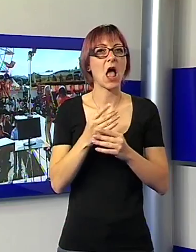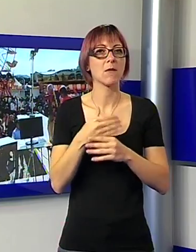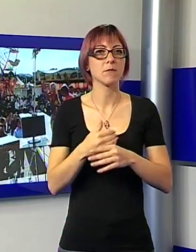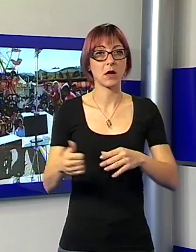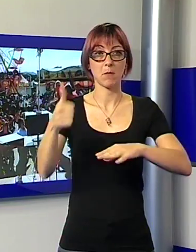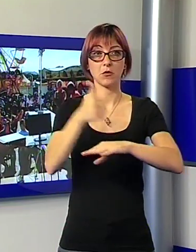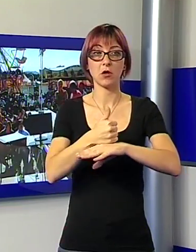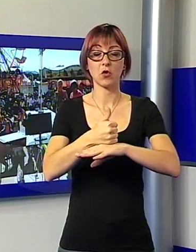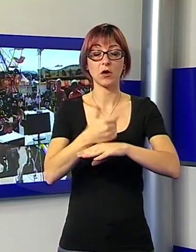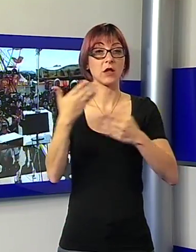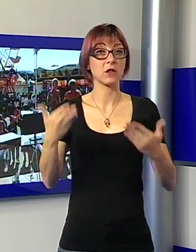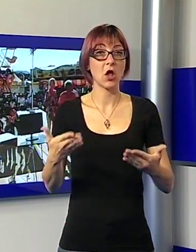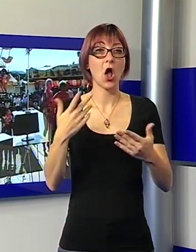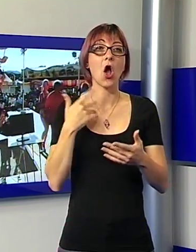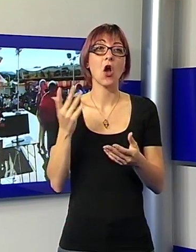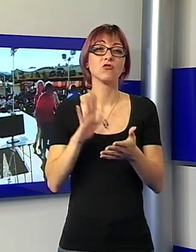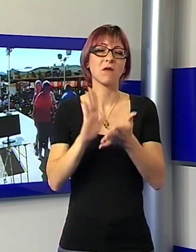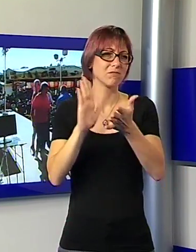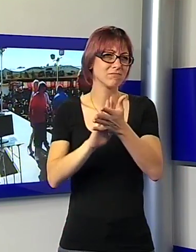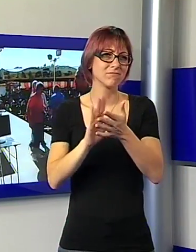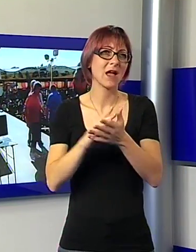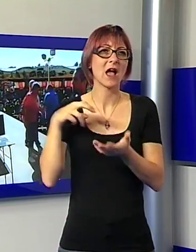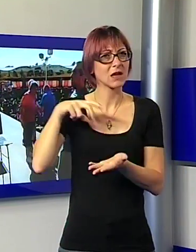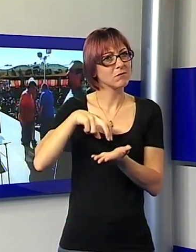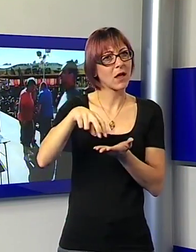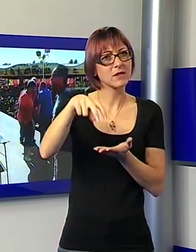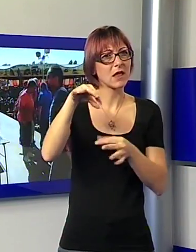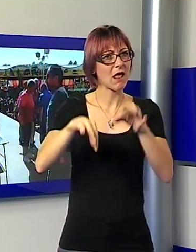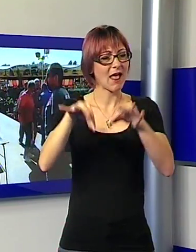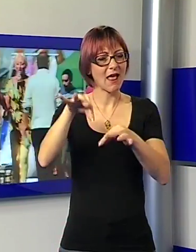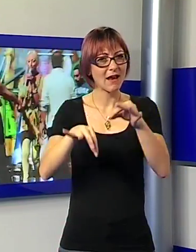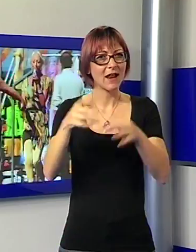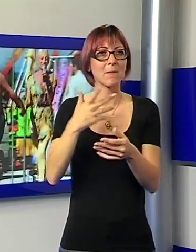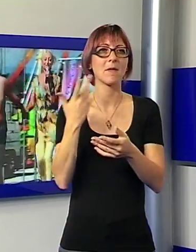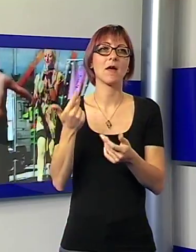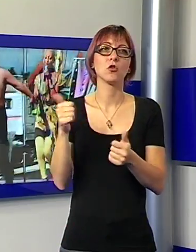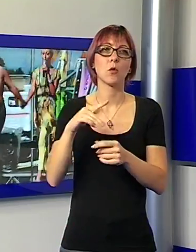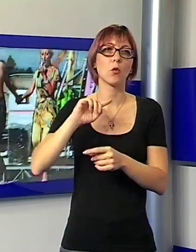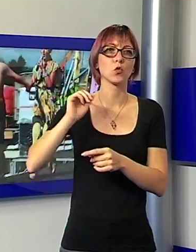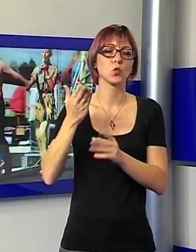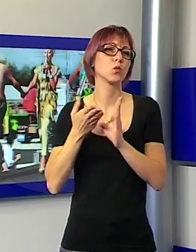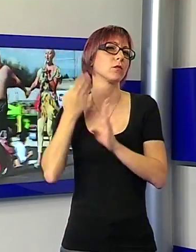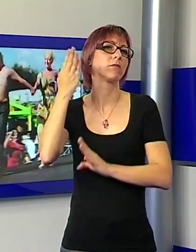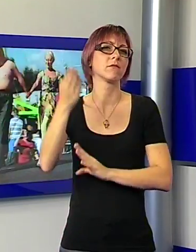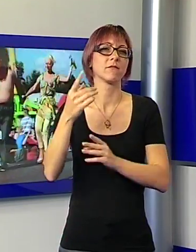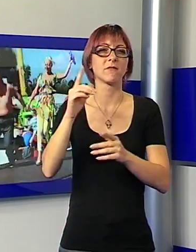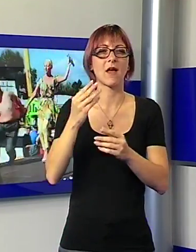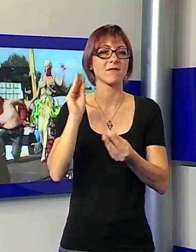noti ed esibendosi in applauditissime passerelle. Poi, tutti sulle attrazioni per alcune ore liete, anche e